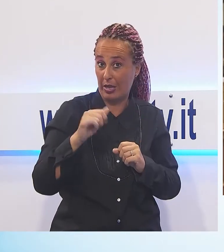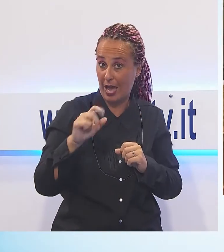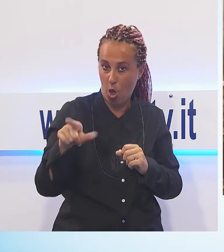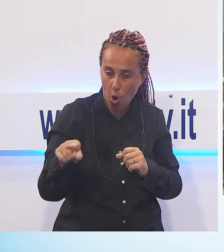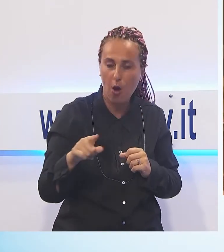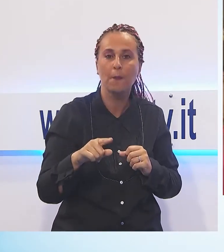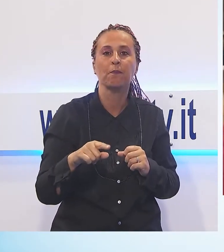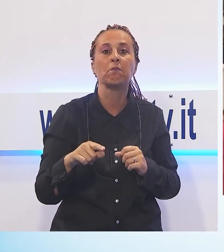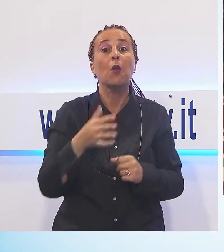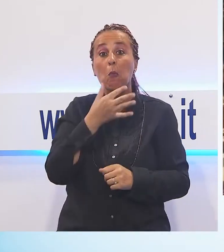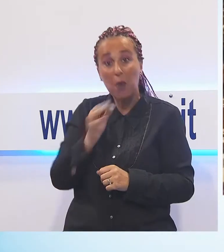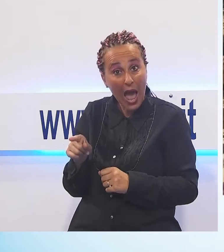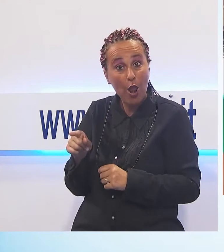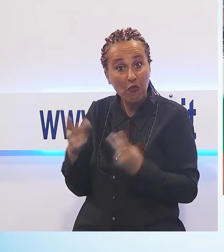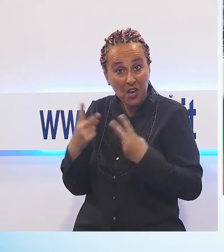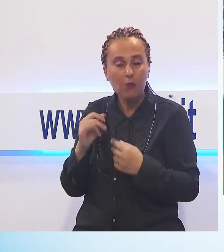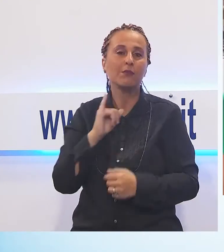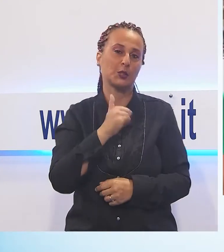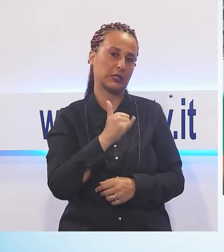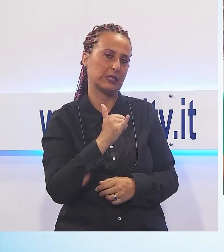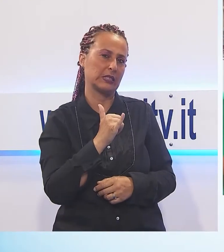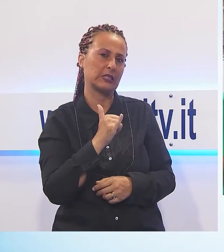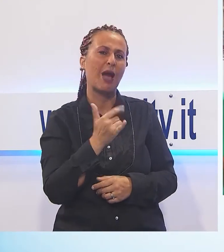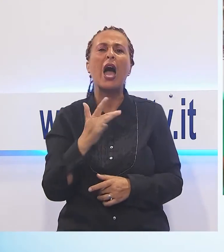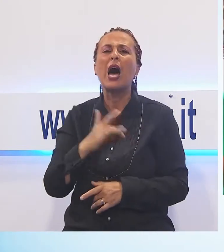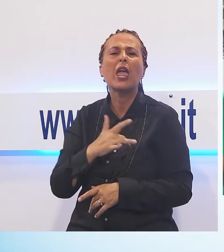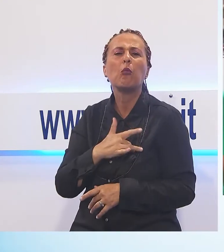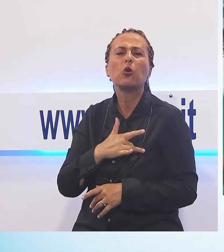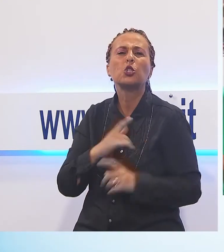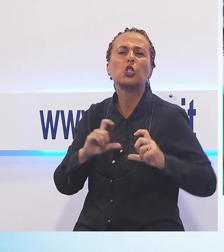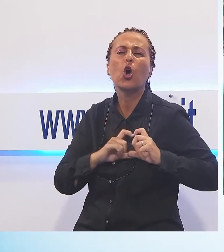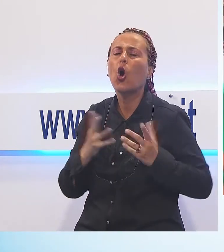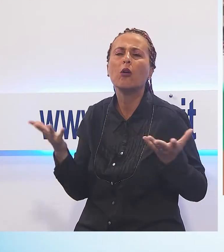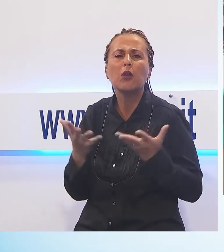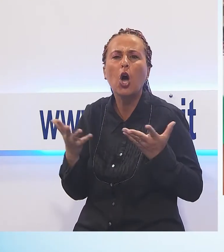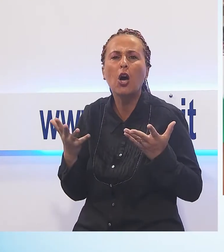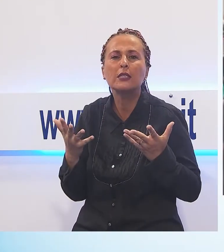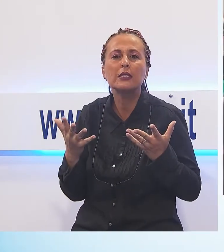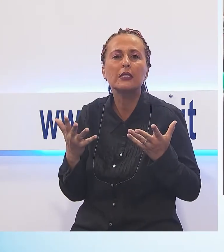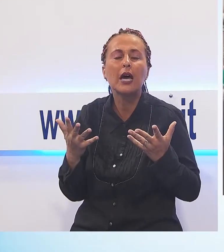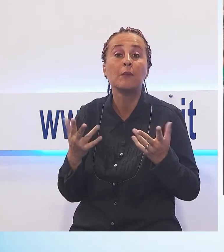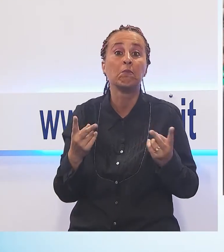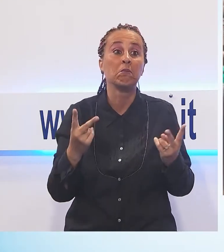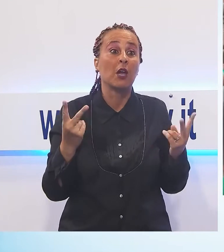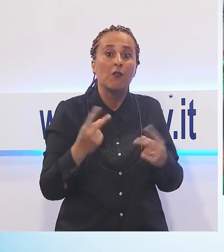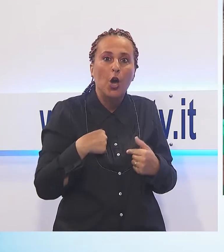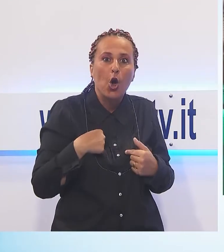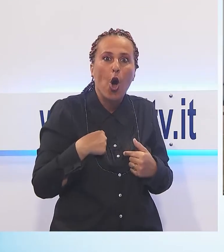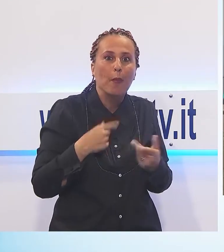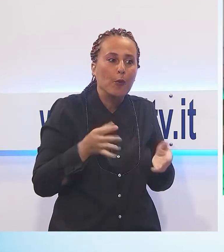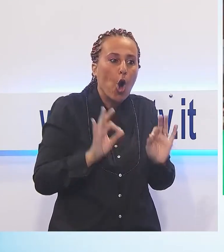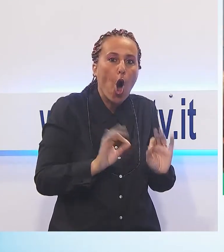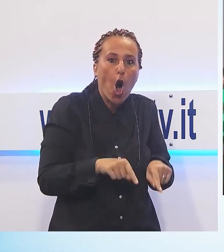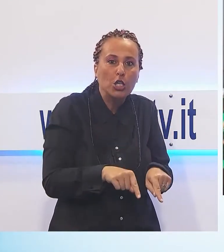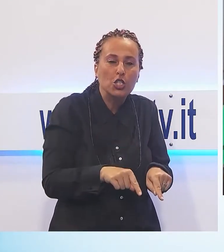È bello così, no? Sì. Le tue emozioni del cuore, cosa è passato in questi giorni? Poi oggi ho visto il Papa